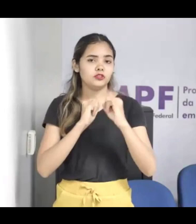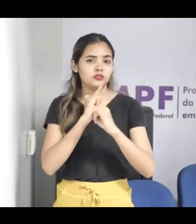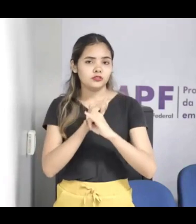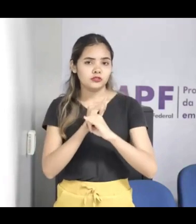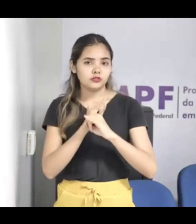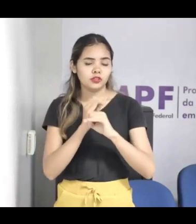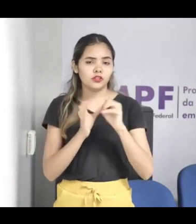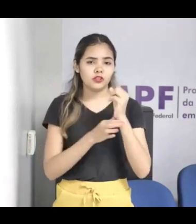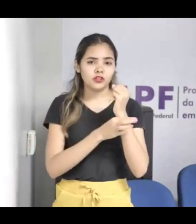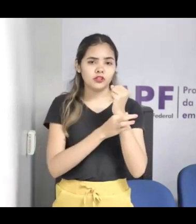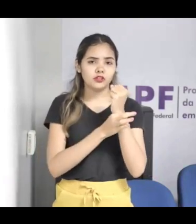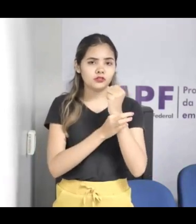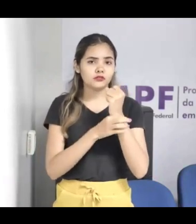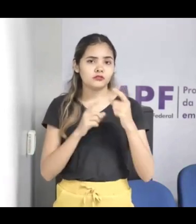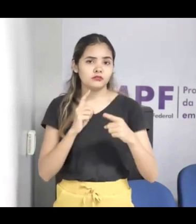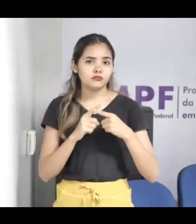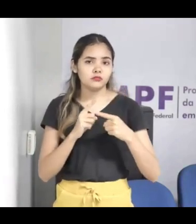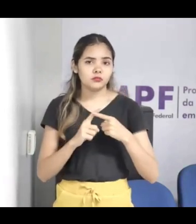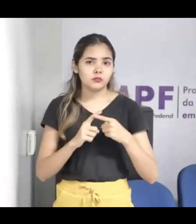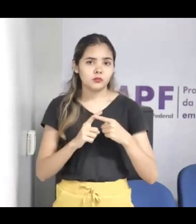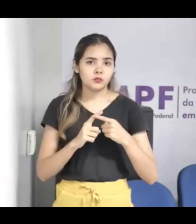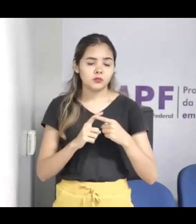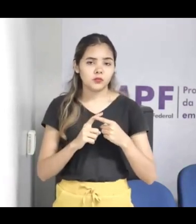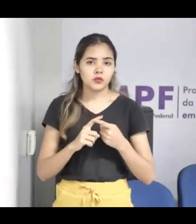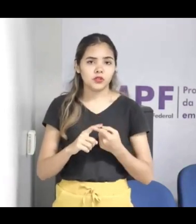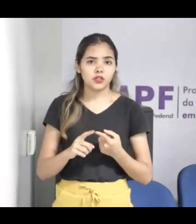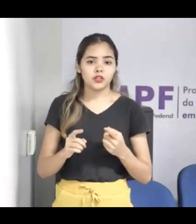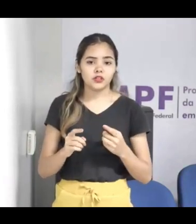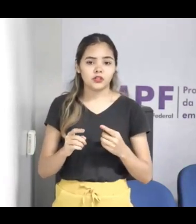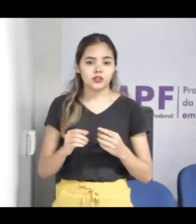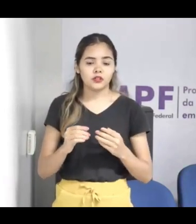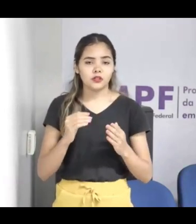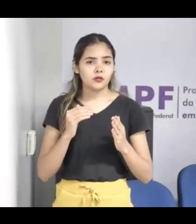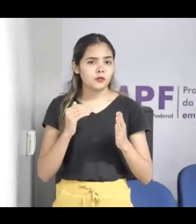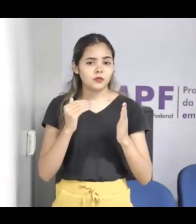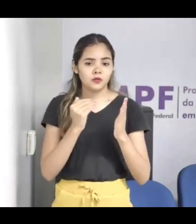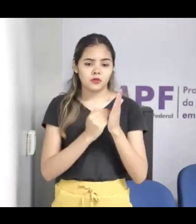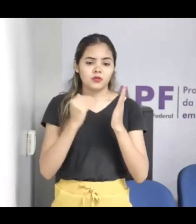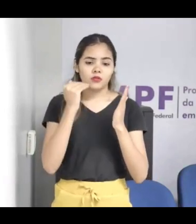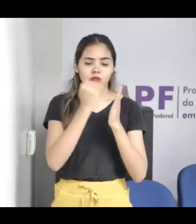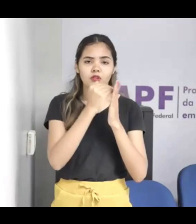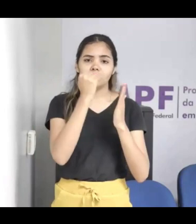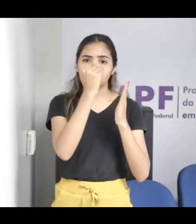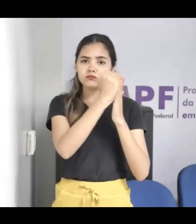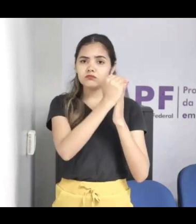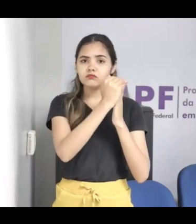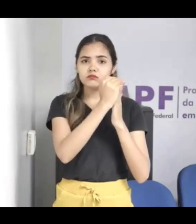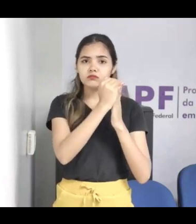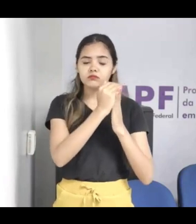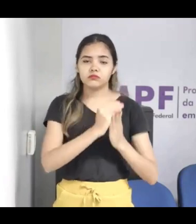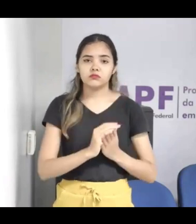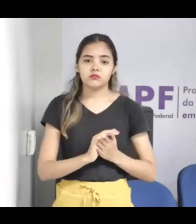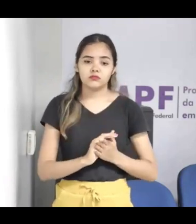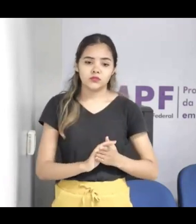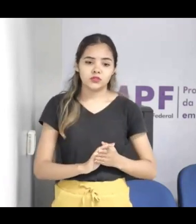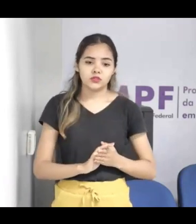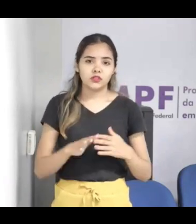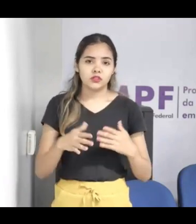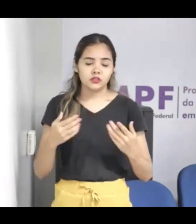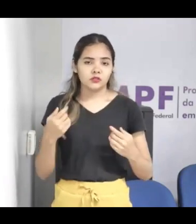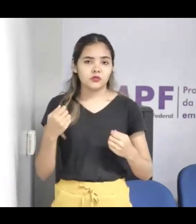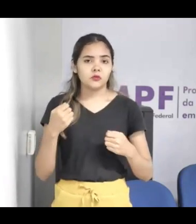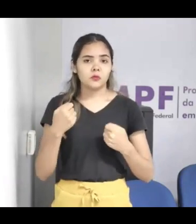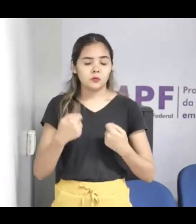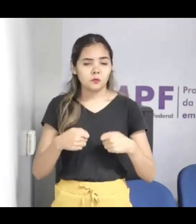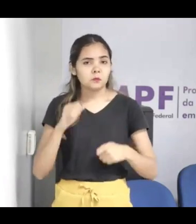incisiva do que a violência física, presencial, contra a criança. Então, no Brasil, a gente está agora em